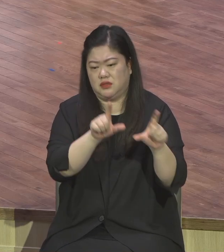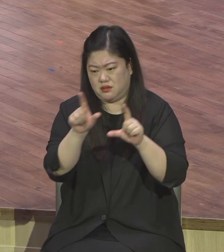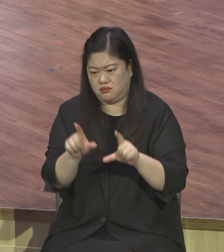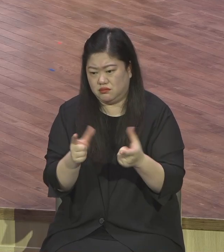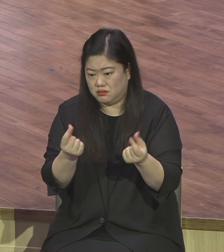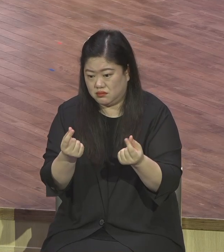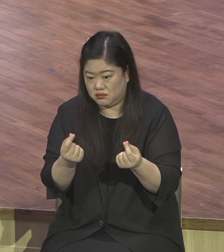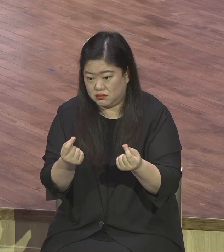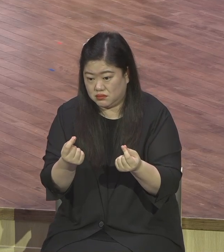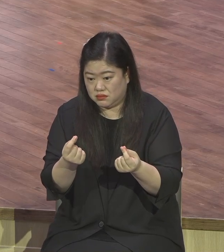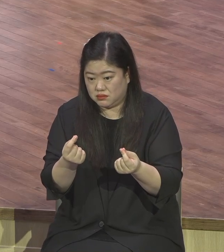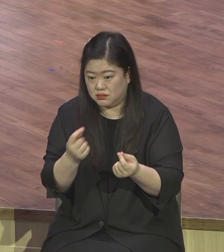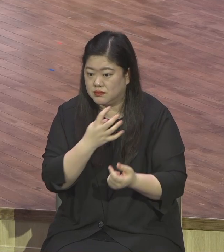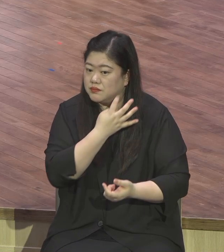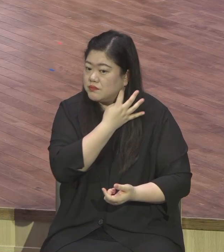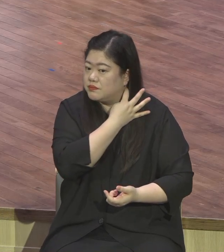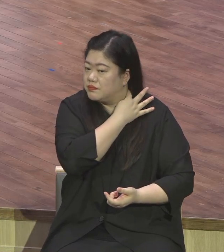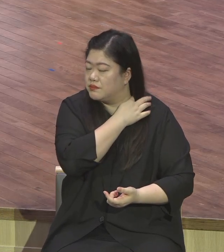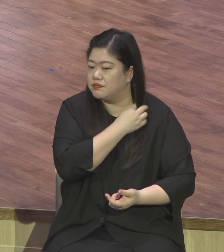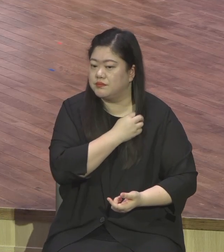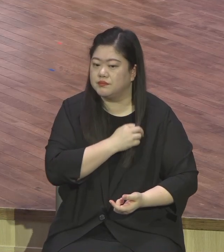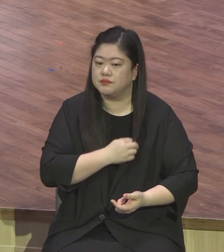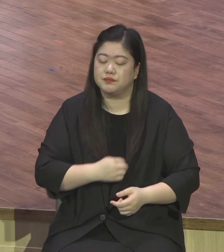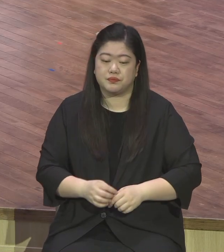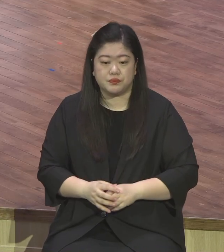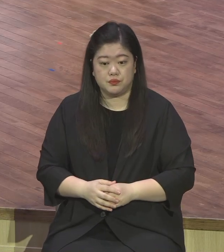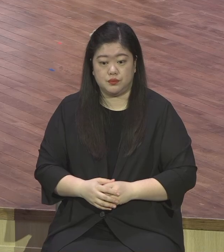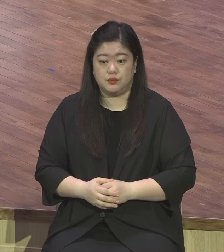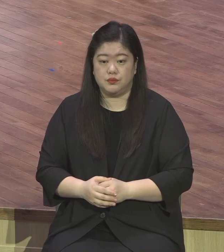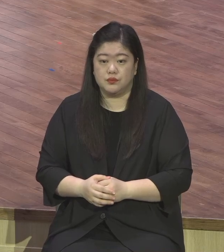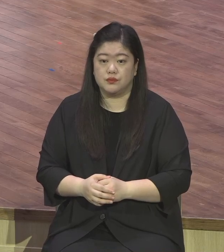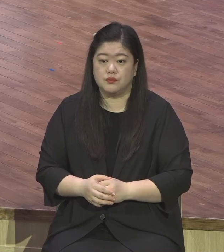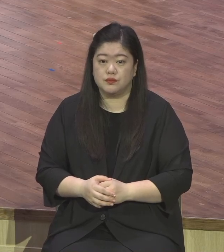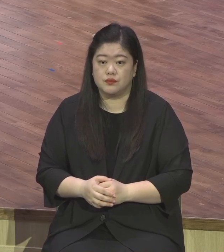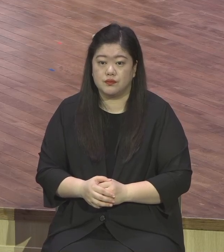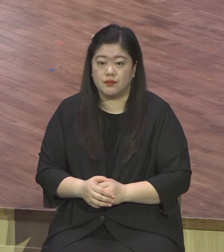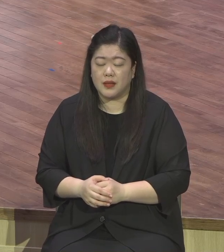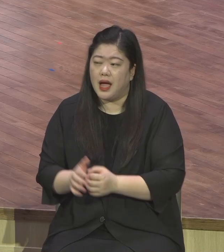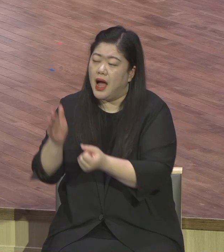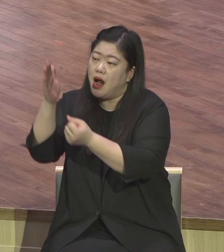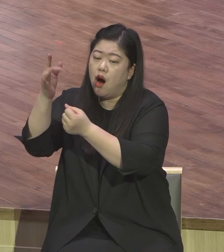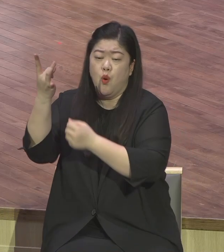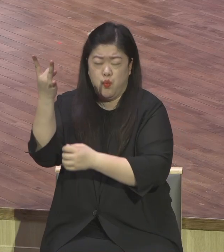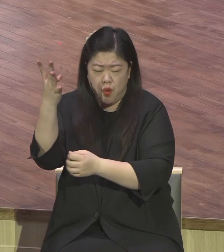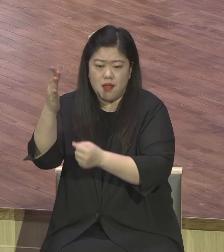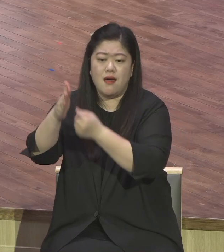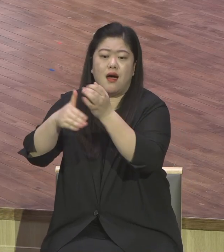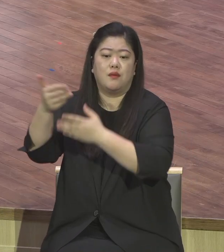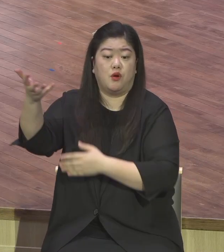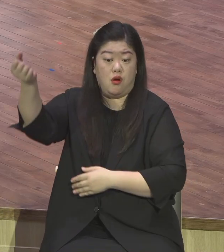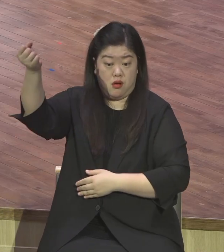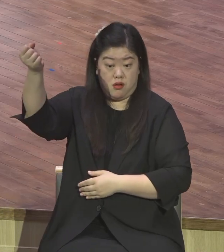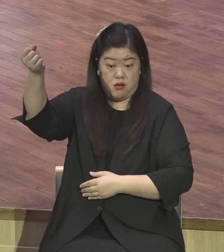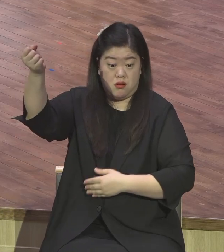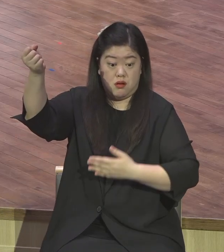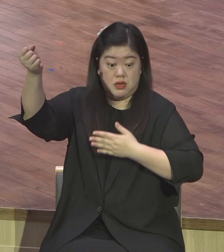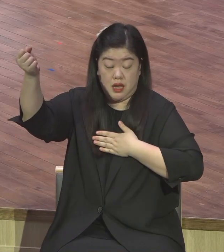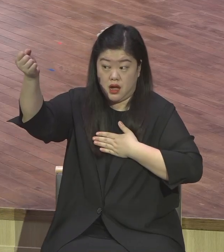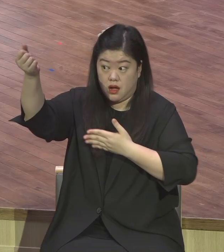하나님의 것을 내 것으로 누리는 뭐요 이것이 기도하면 제 창조의 축복을 누리는 것입니다 하나님의 것을 내 것으로 누려요